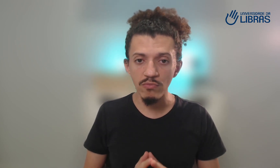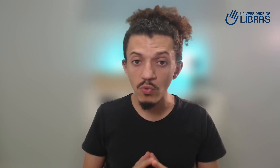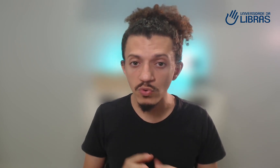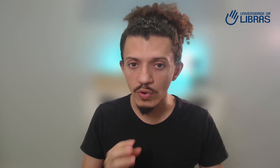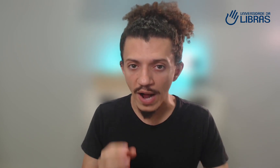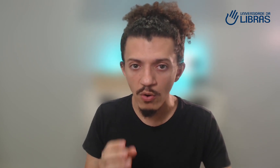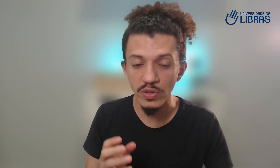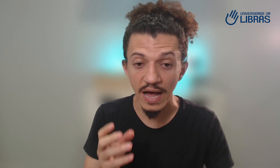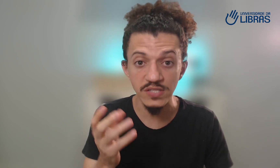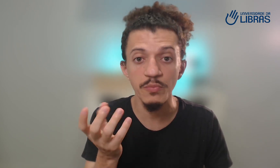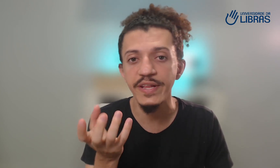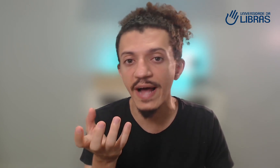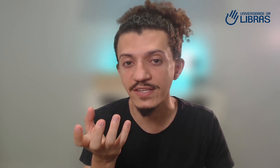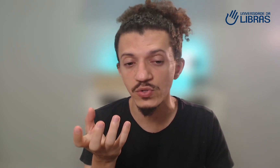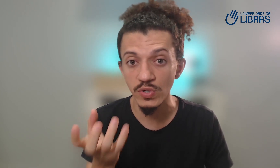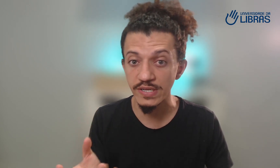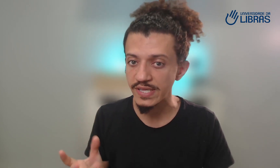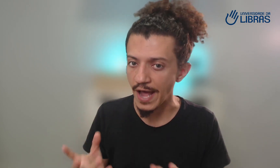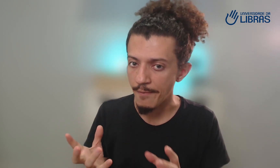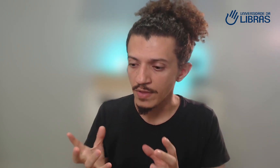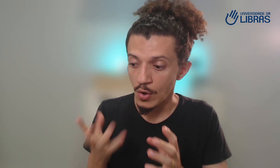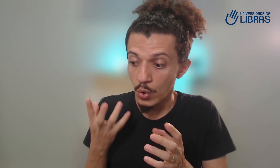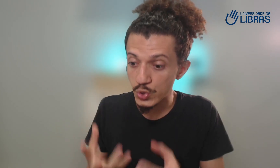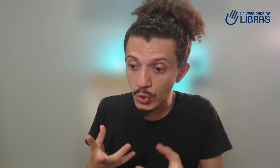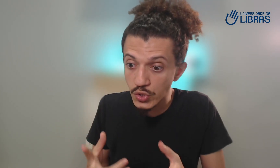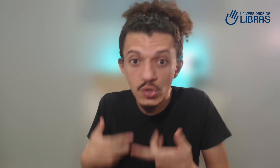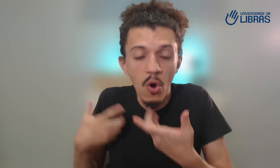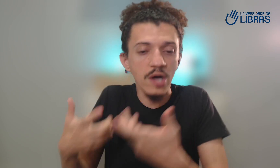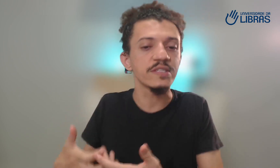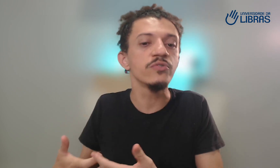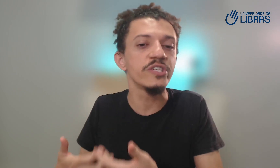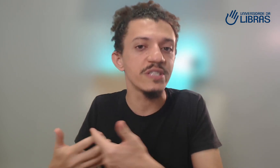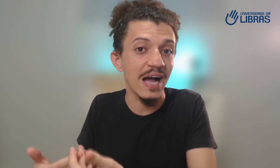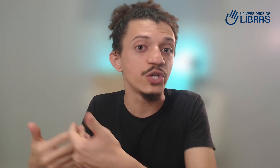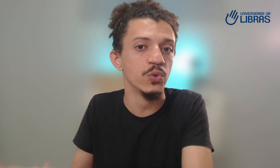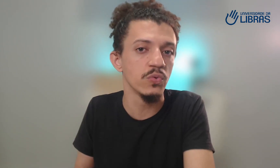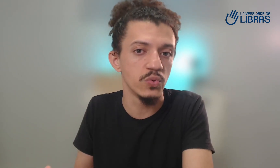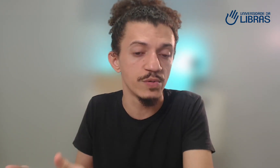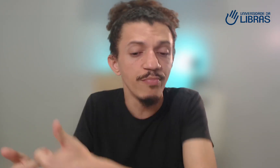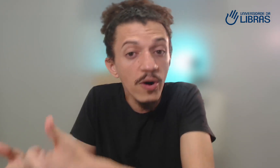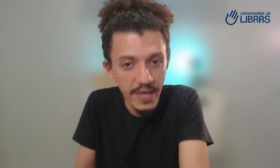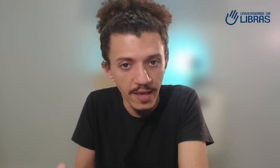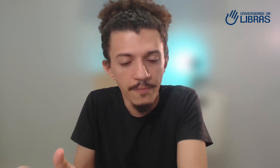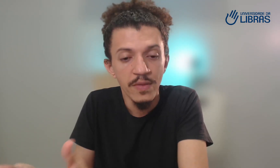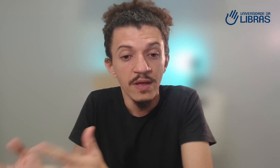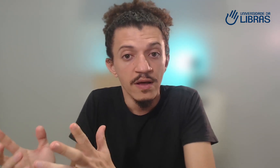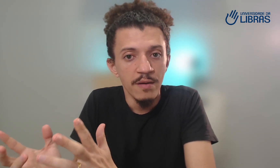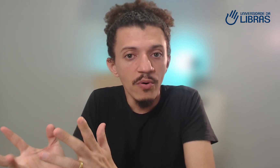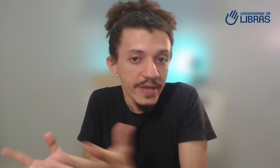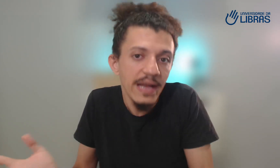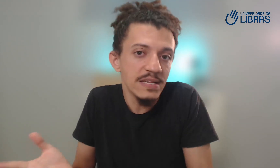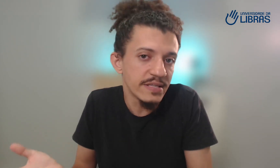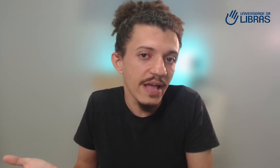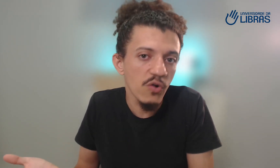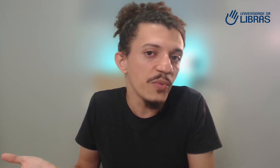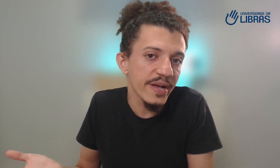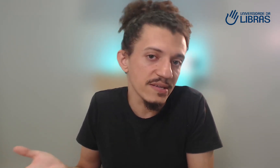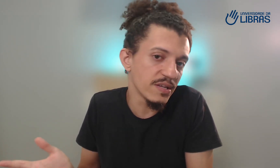cultural das comunidades surdas, que é os surdos gostam de estar juntos. Por quê? Porque eles têm a comunicação